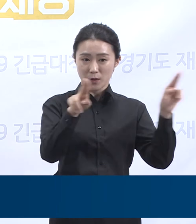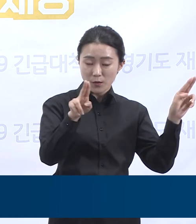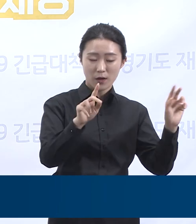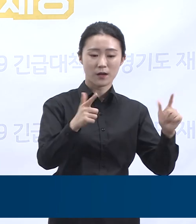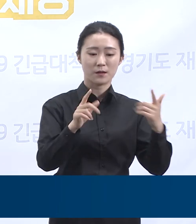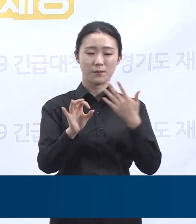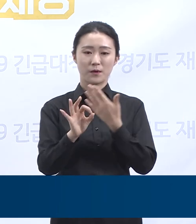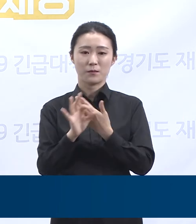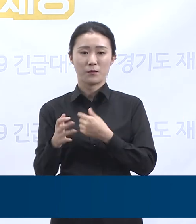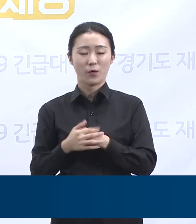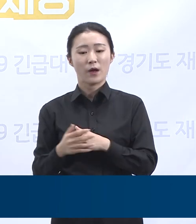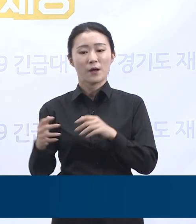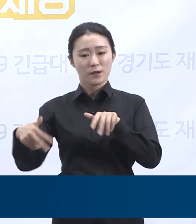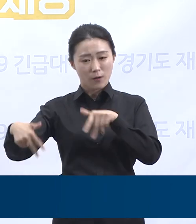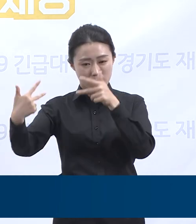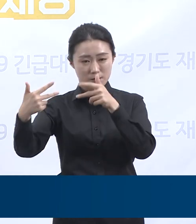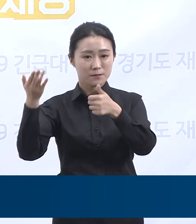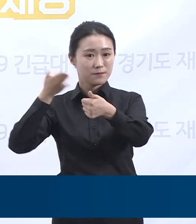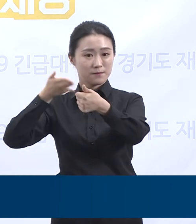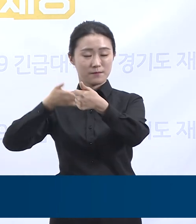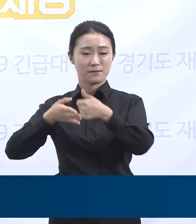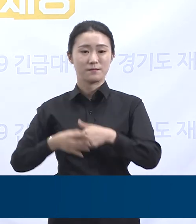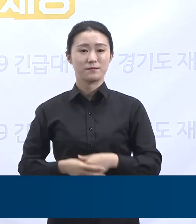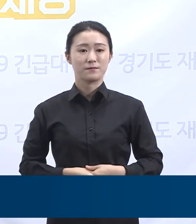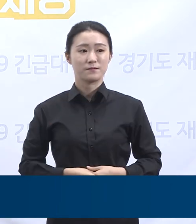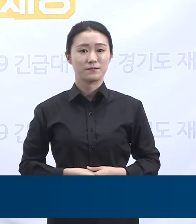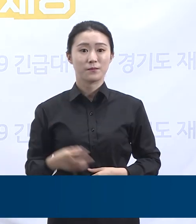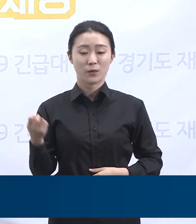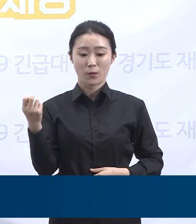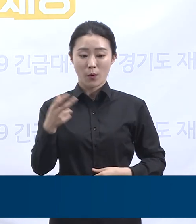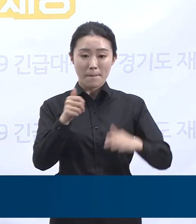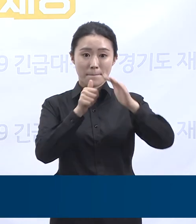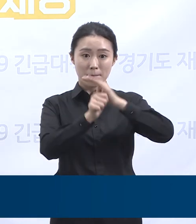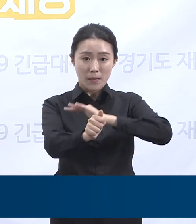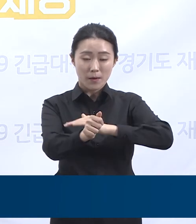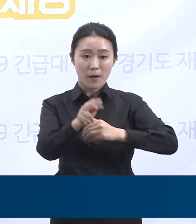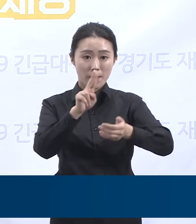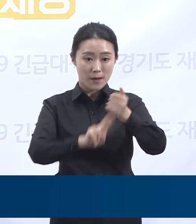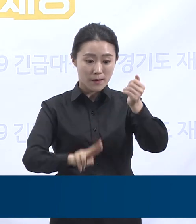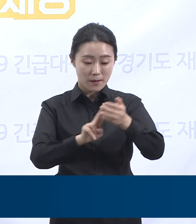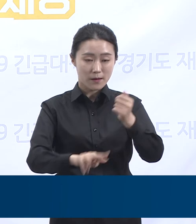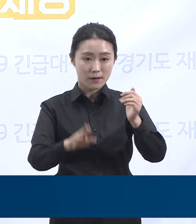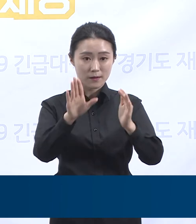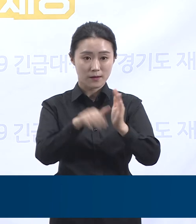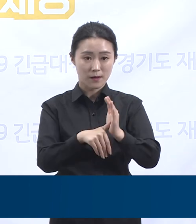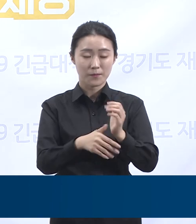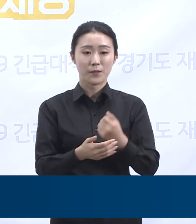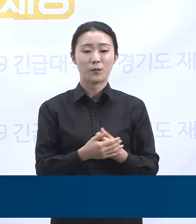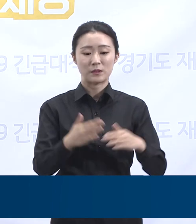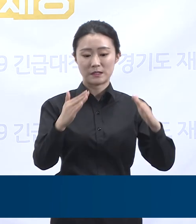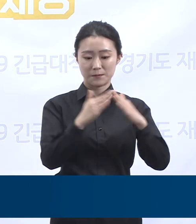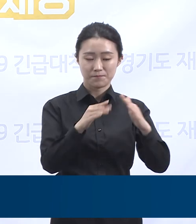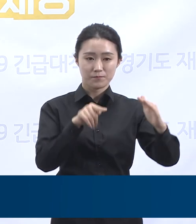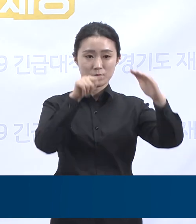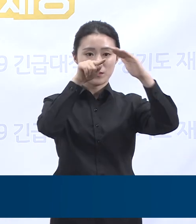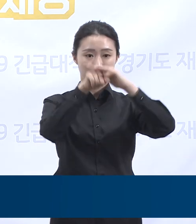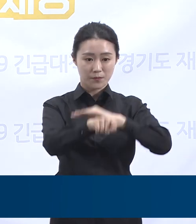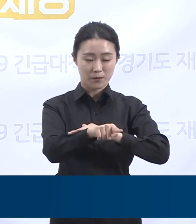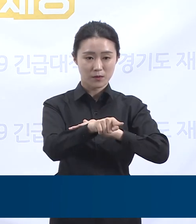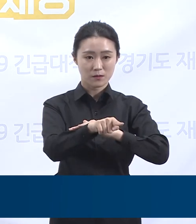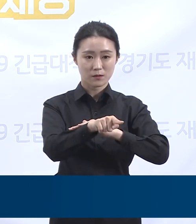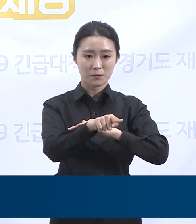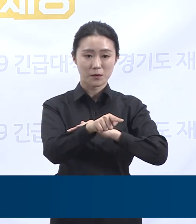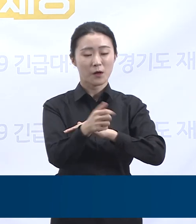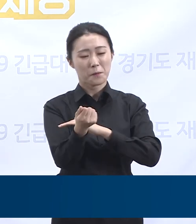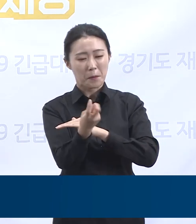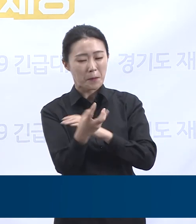전환해 주시기 바랍니다. 아울러 방문 판매의 경우 가정 방문, 오피스텔 등을 통한 소규모 설명회